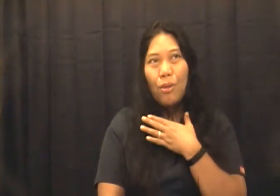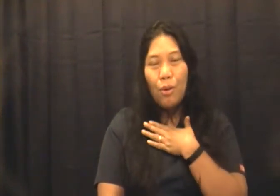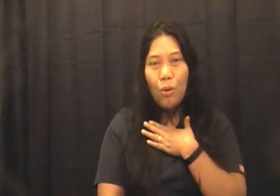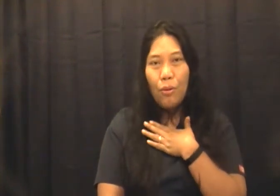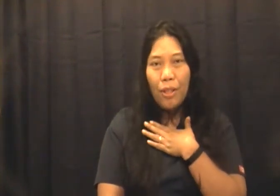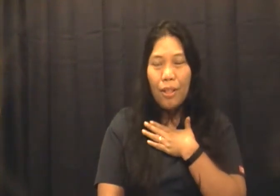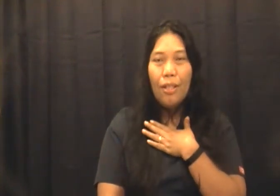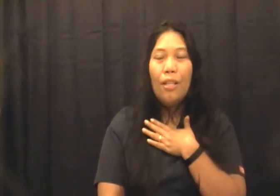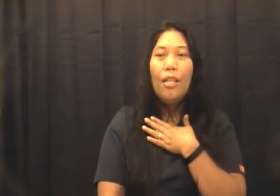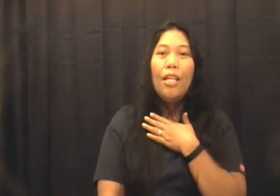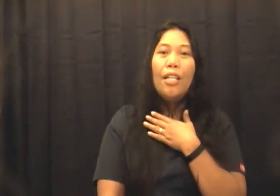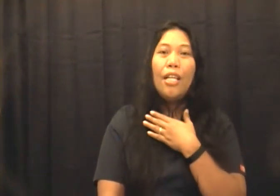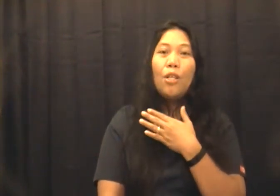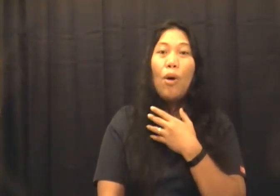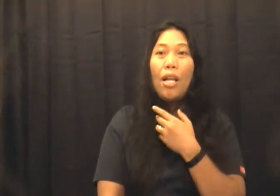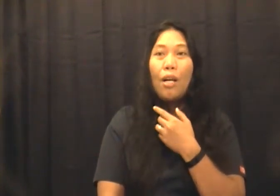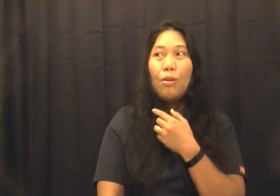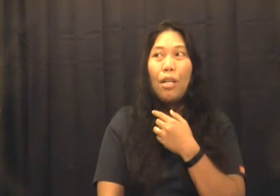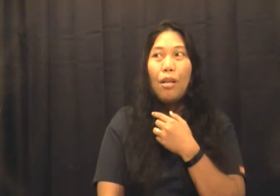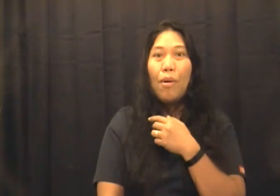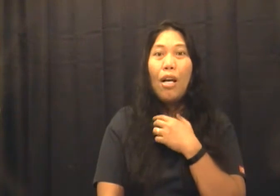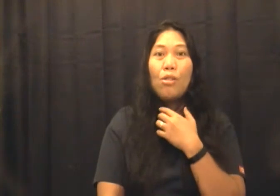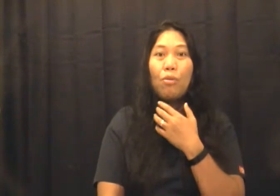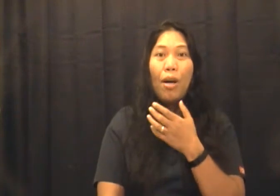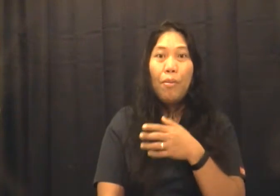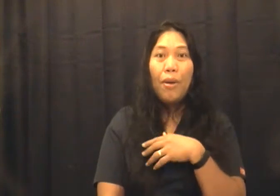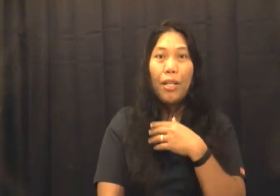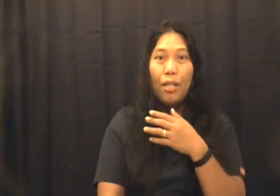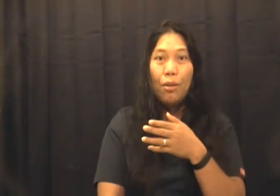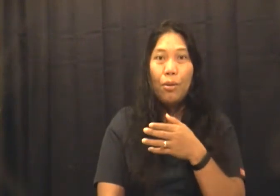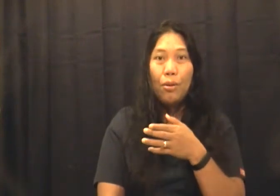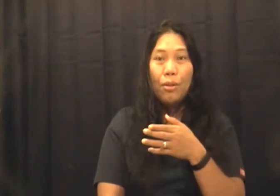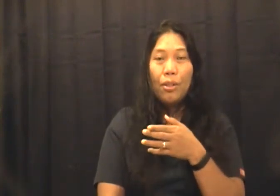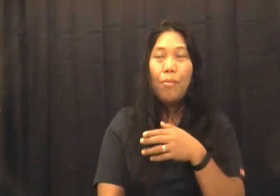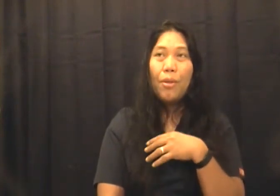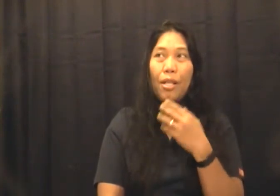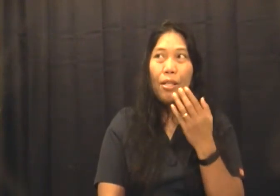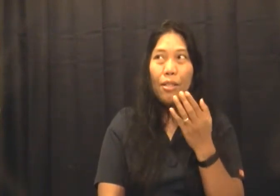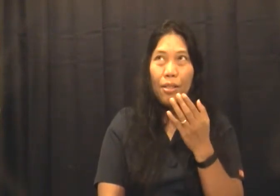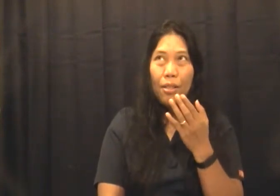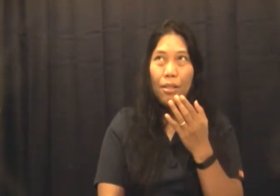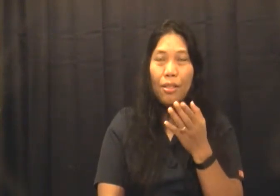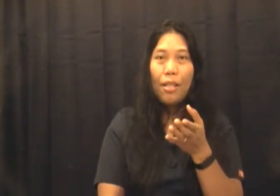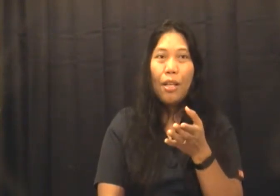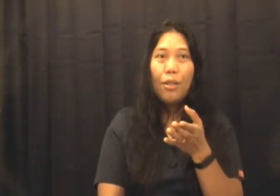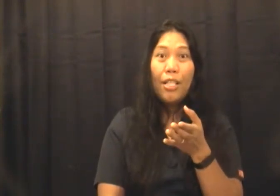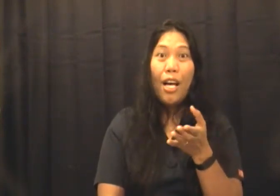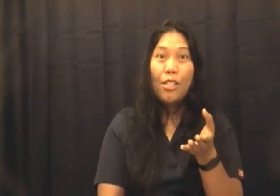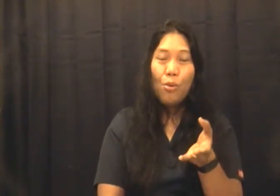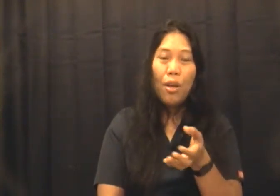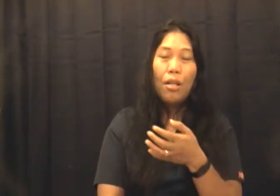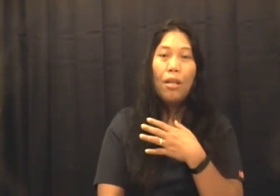ako ng COVID naniwala ako na makasurvive pa rin ako siyempre in God's will